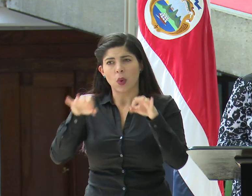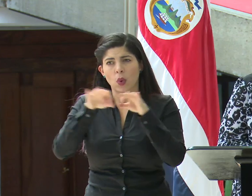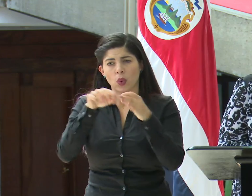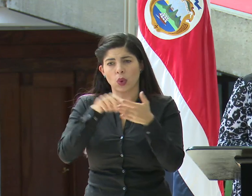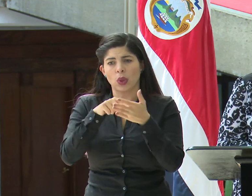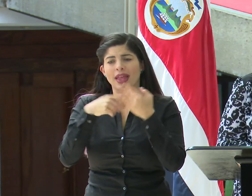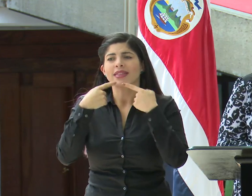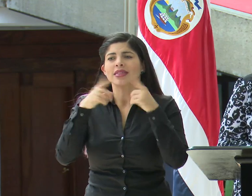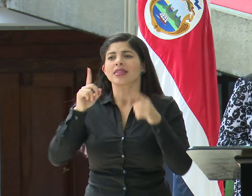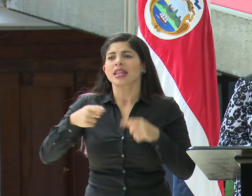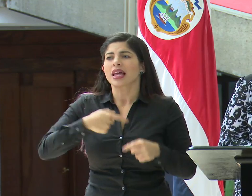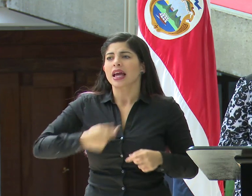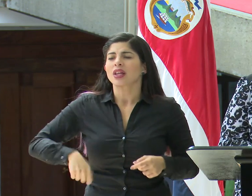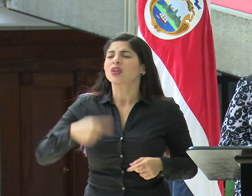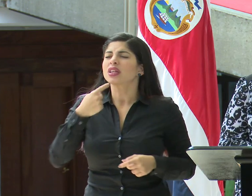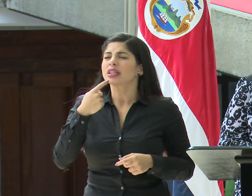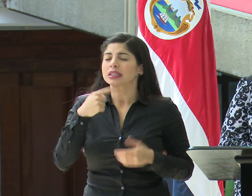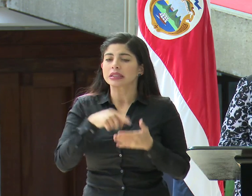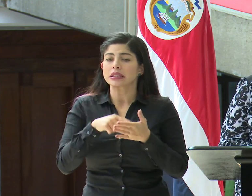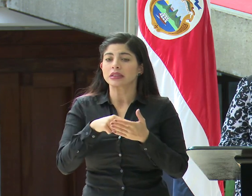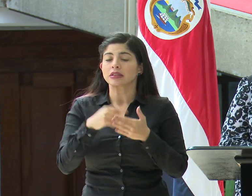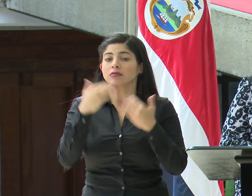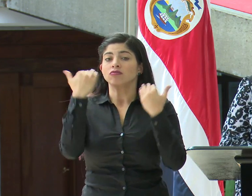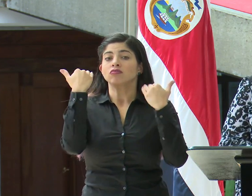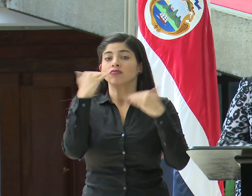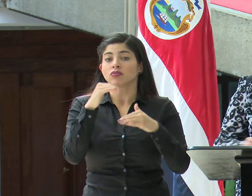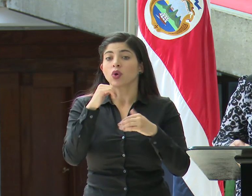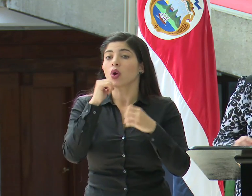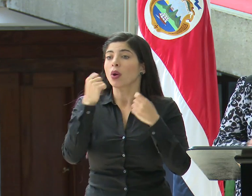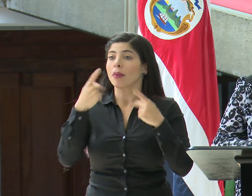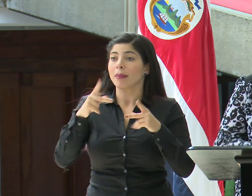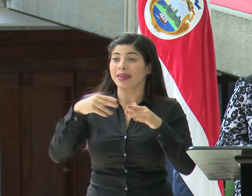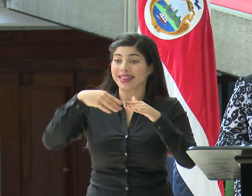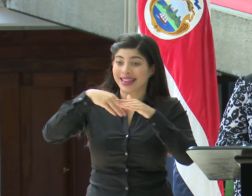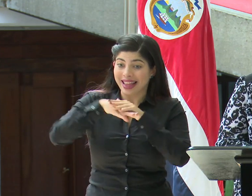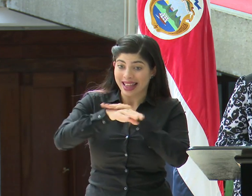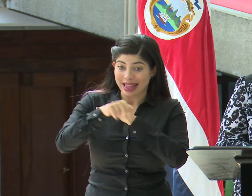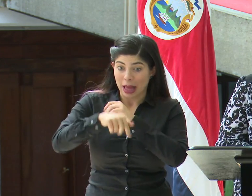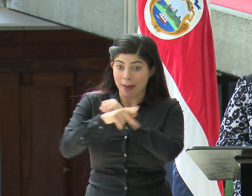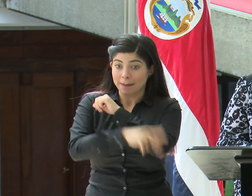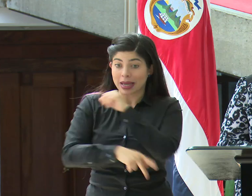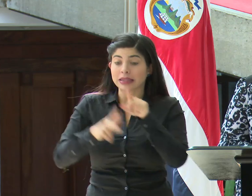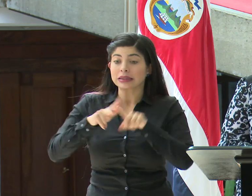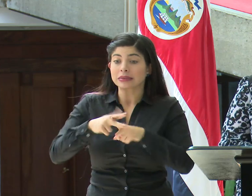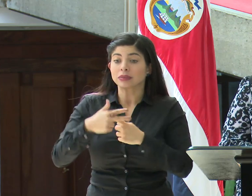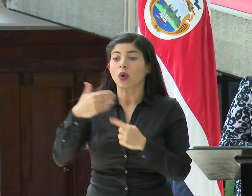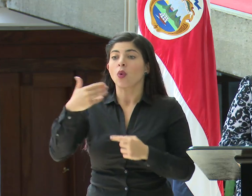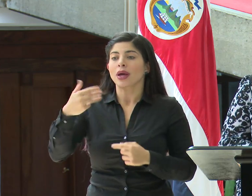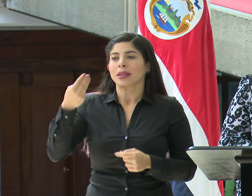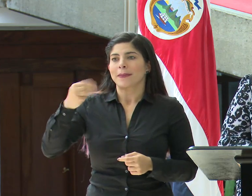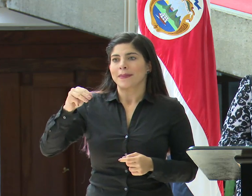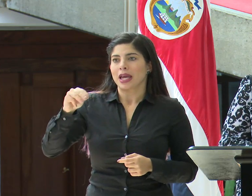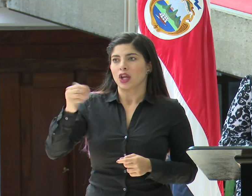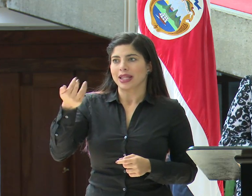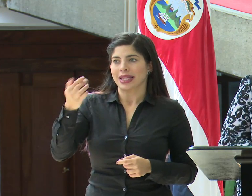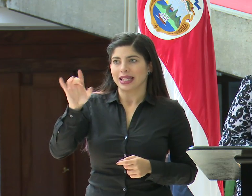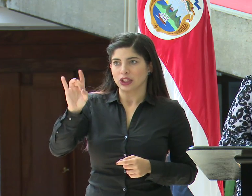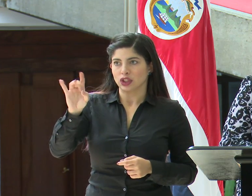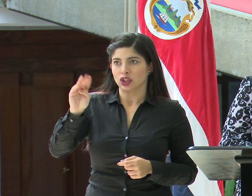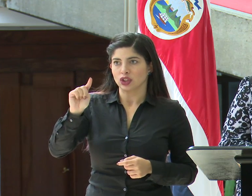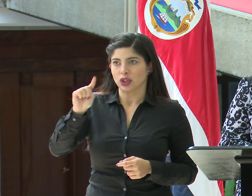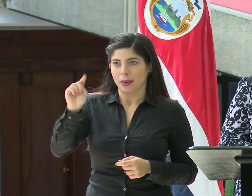decreto. La primera es una restricción de ingreso al territorio nacional que inicia este miércoles 18 de